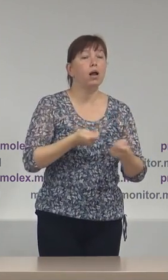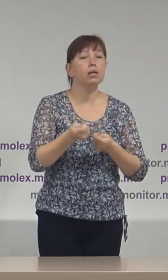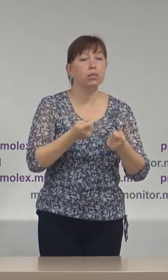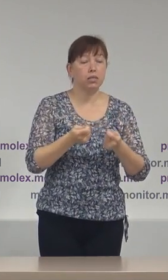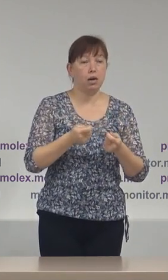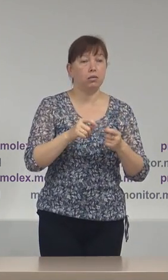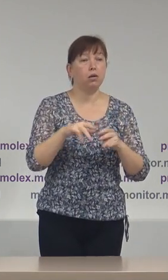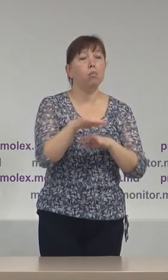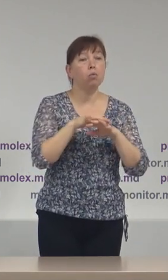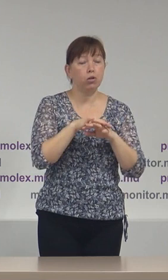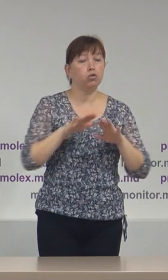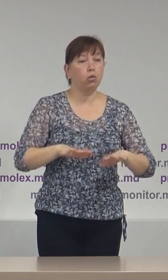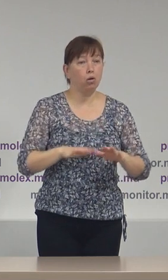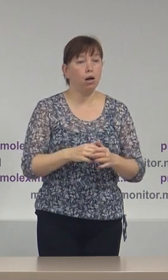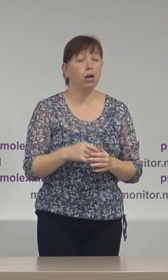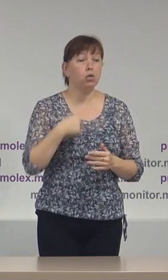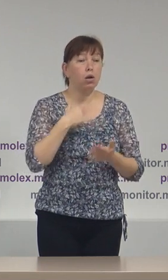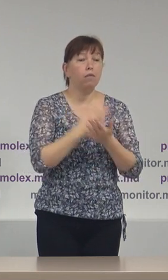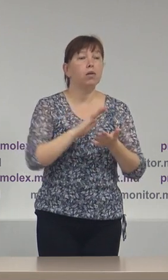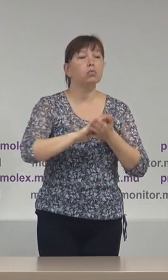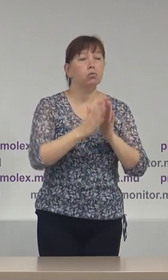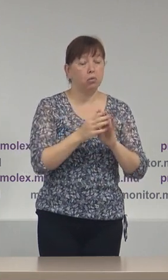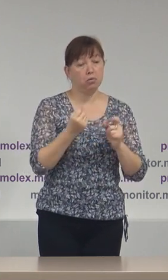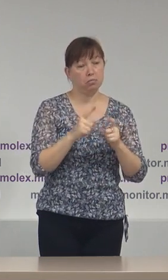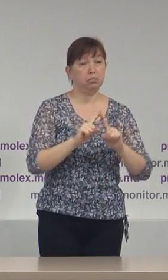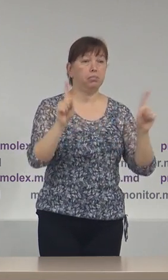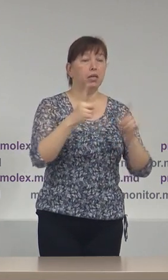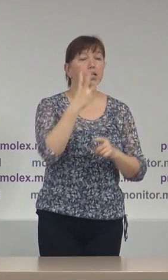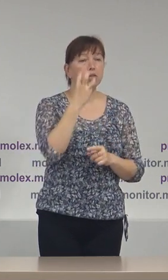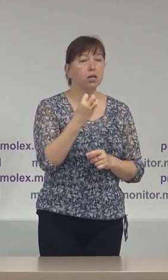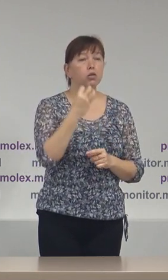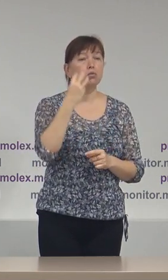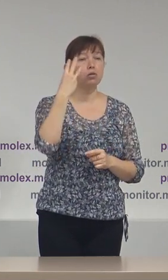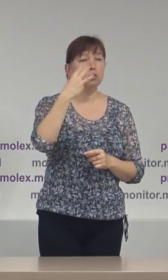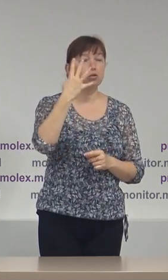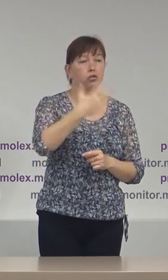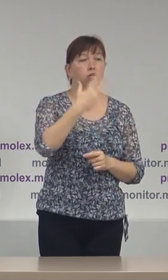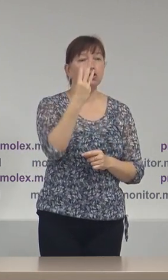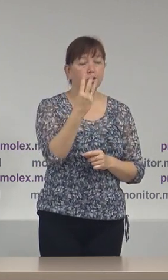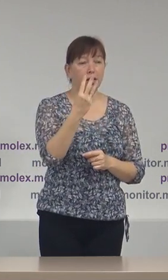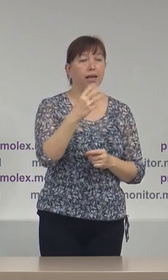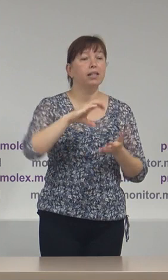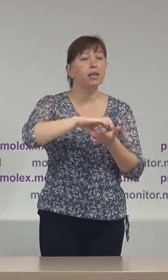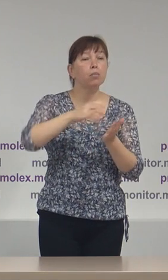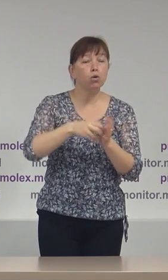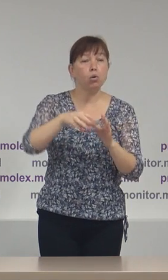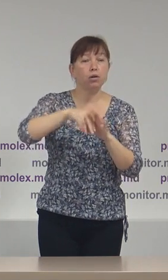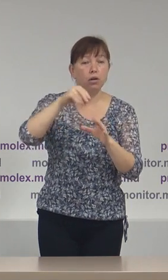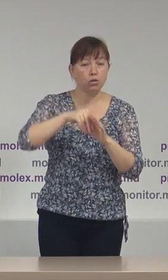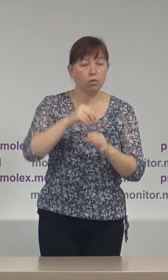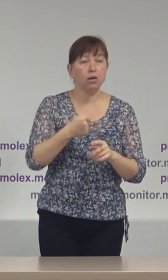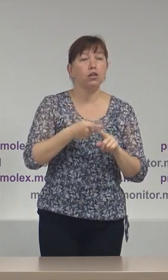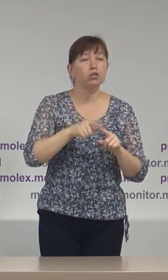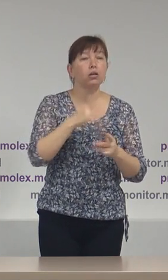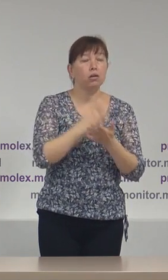publice locale. Avem o situație neobișnuietă că 353 de birouri electorale cei